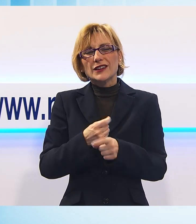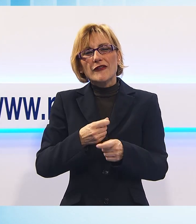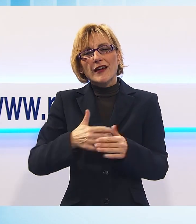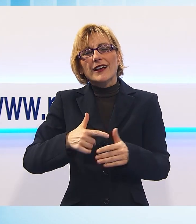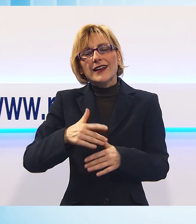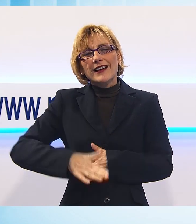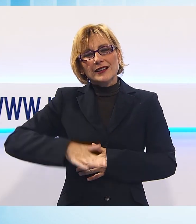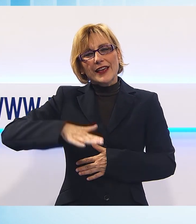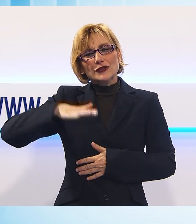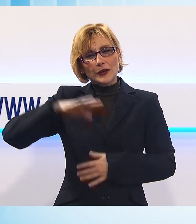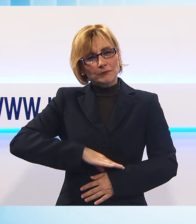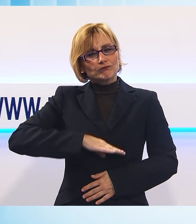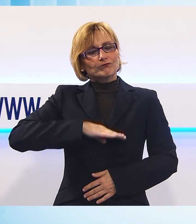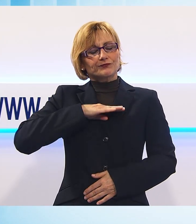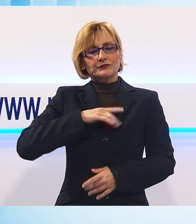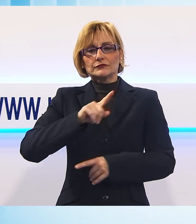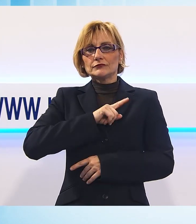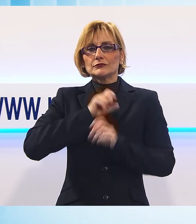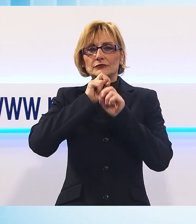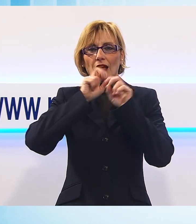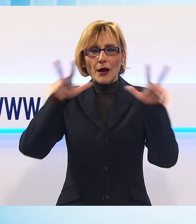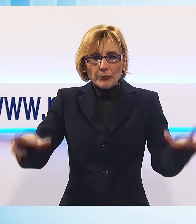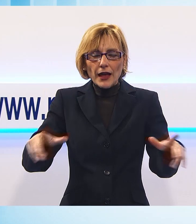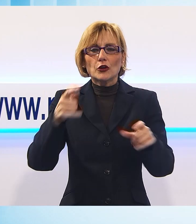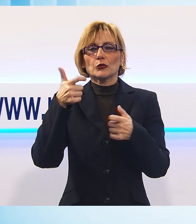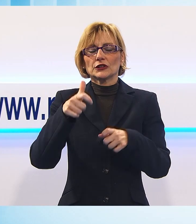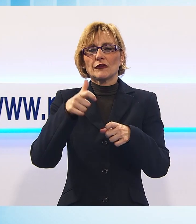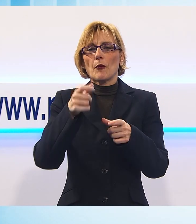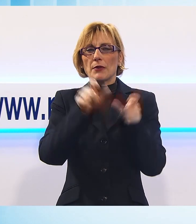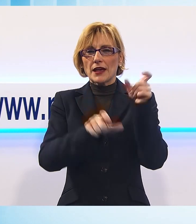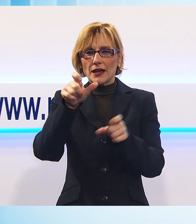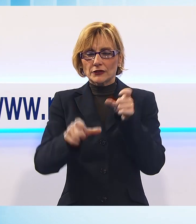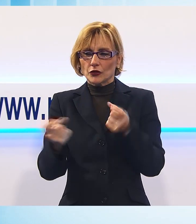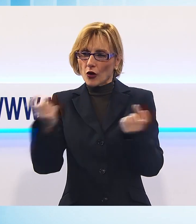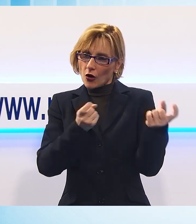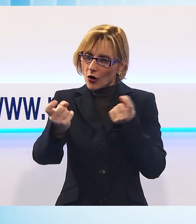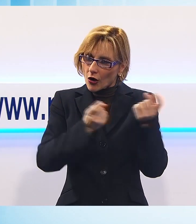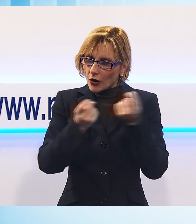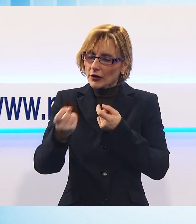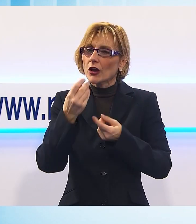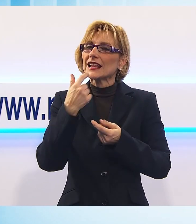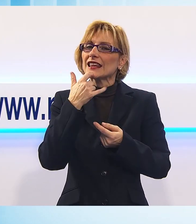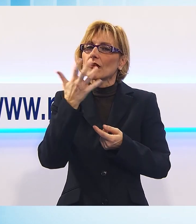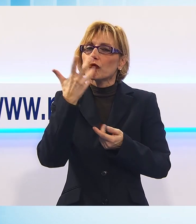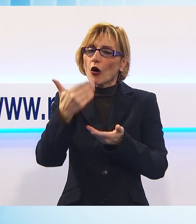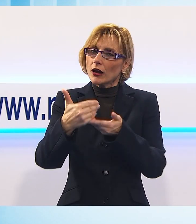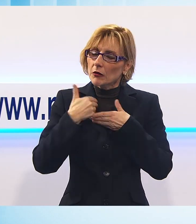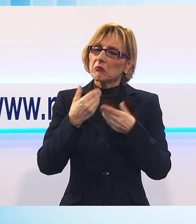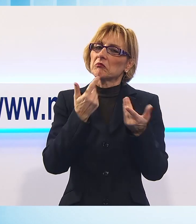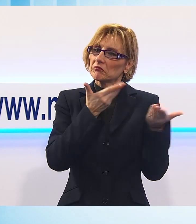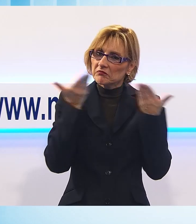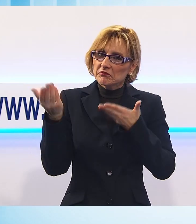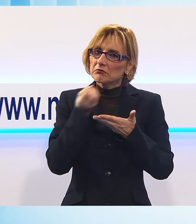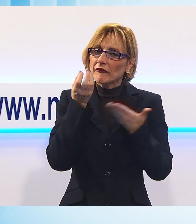diventa anche un appello affinché sempre più persone si aggreghino e quindi chi ha voglia di dare una mano è il benvenuto.